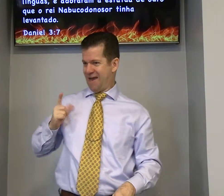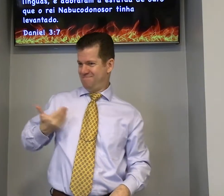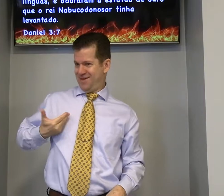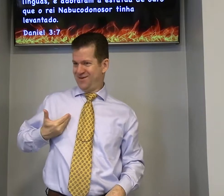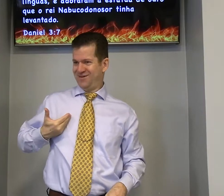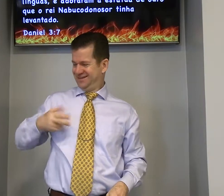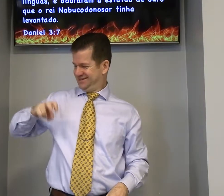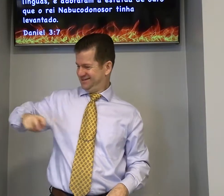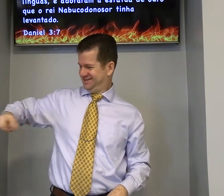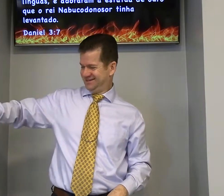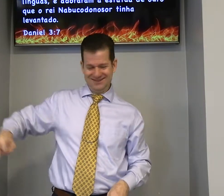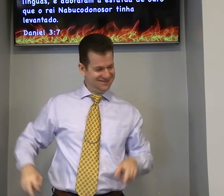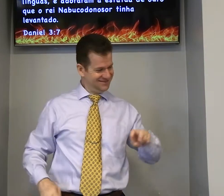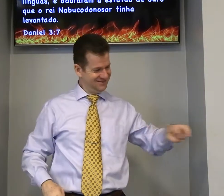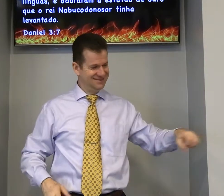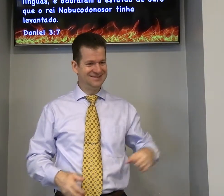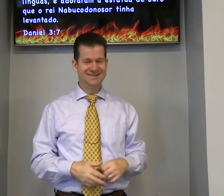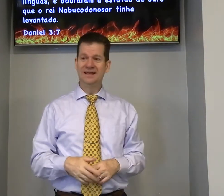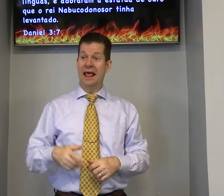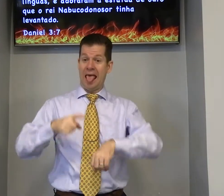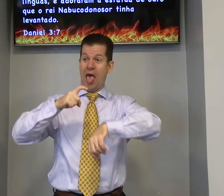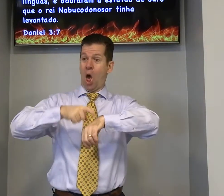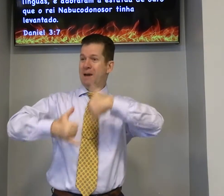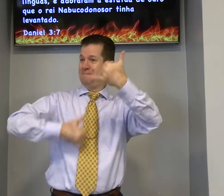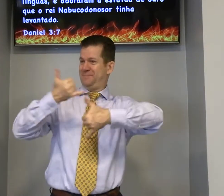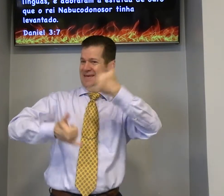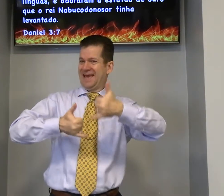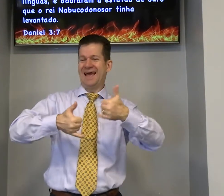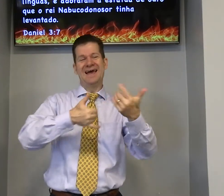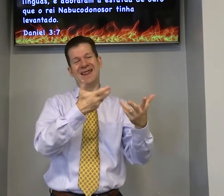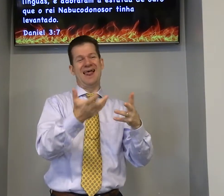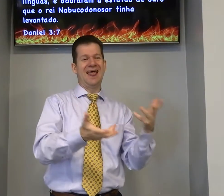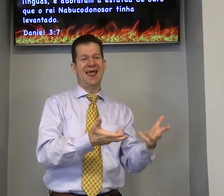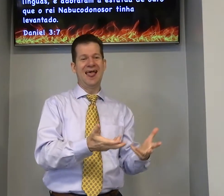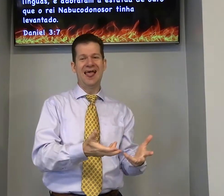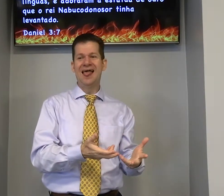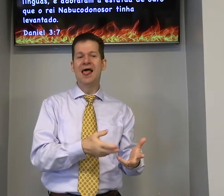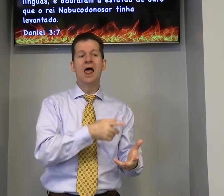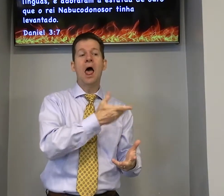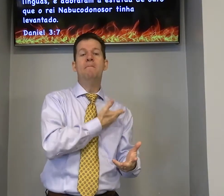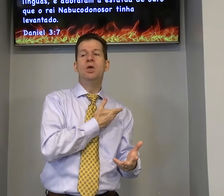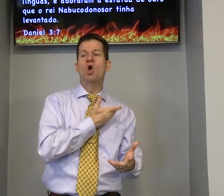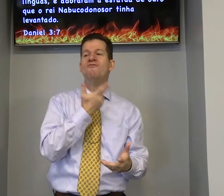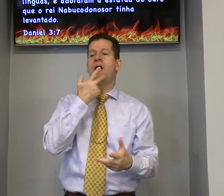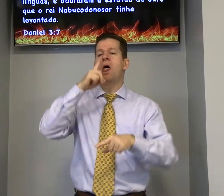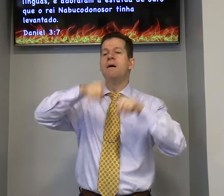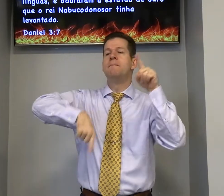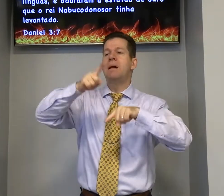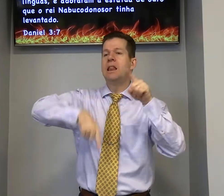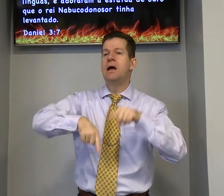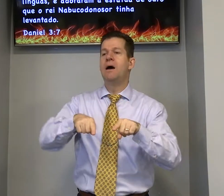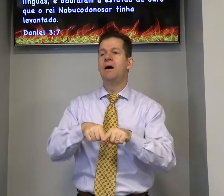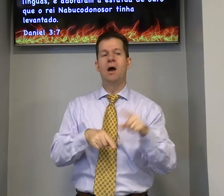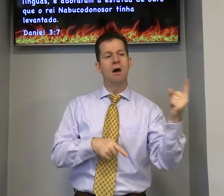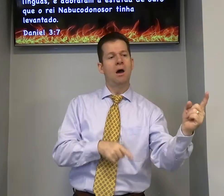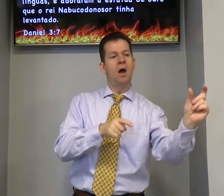se tem amigos todos sentados na sala de aula na hora de brincar meu amigo fala palavrão